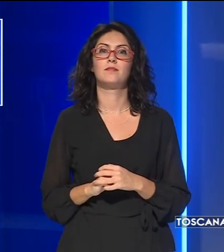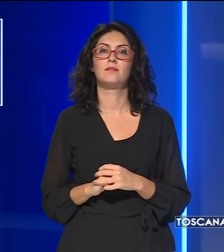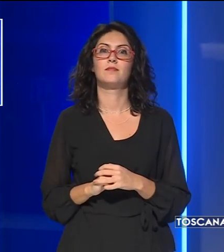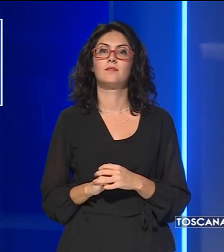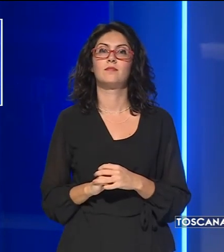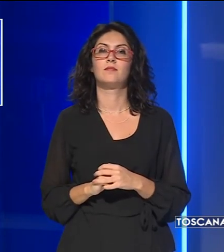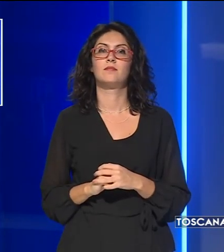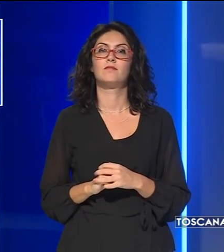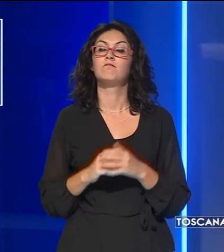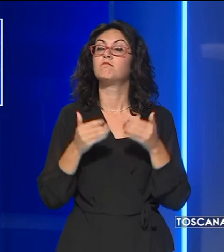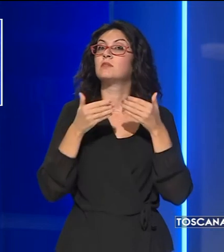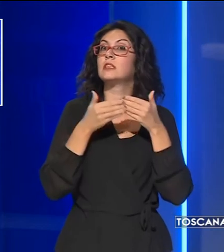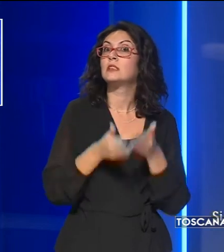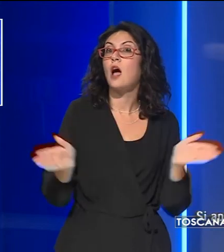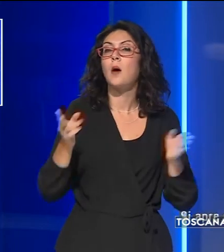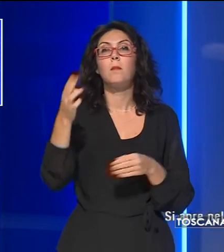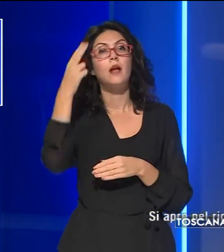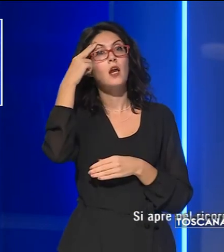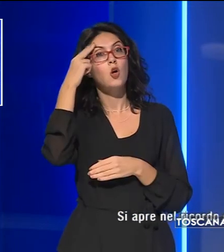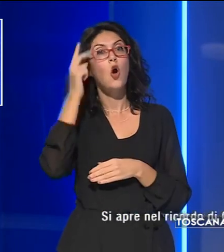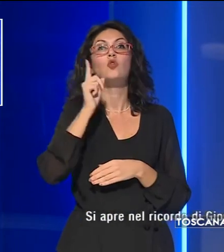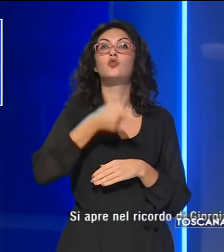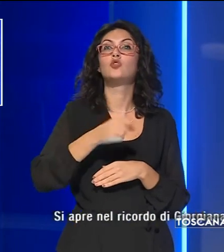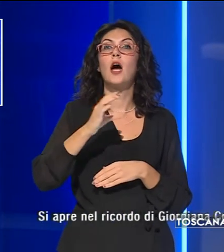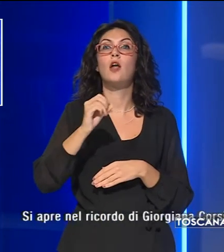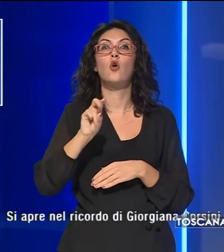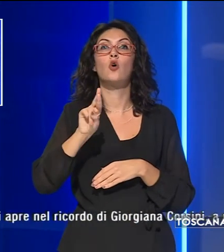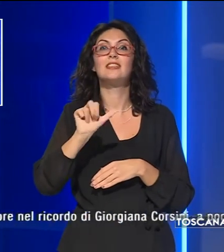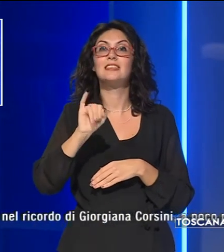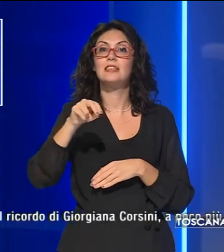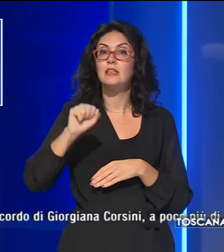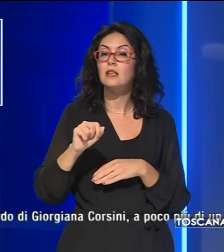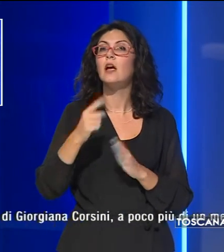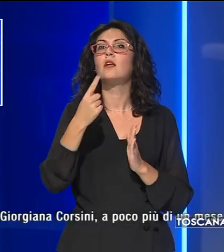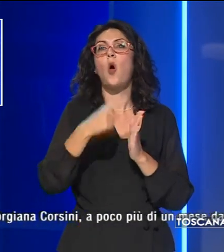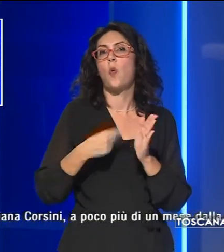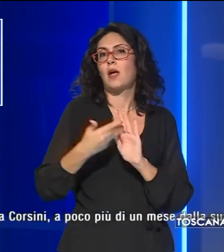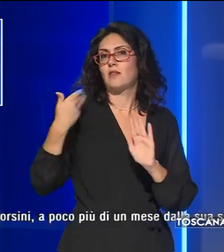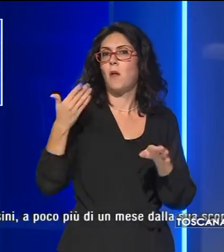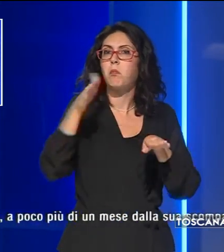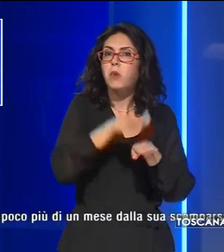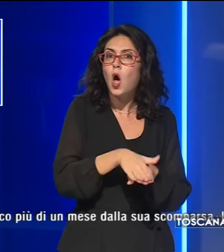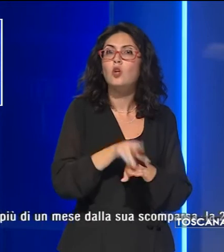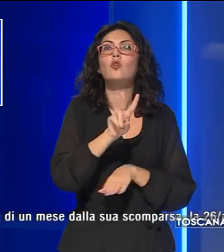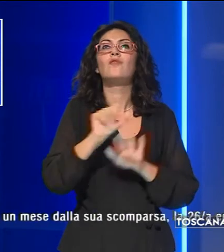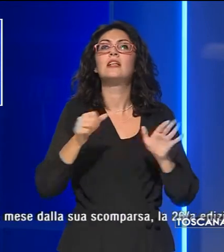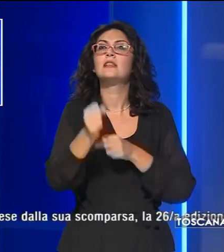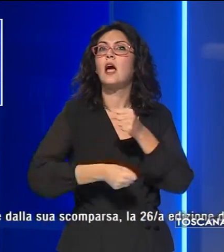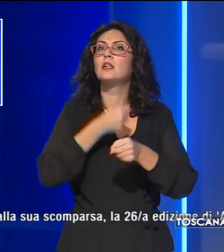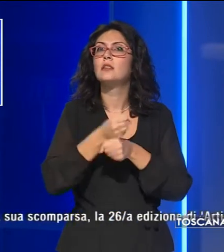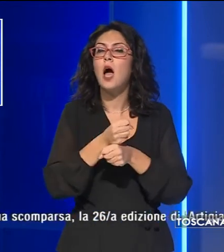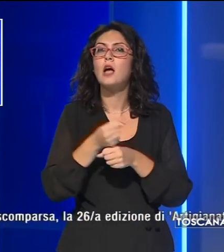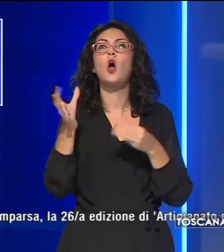Si apre nel ricordo di Giorgiana Corsini a poco più di un mese dalla sua scomparsa la ventisesima edizione di